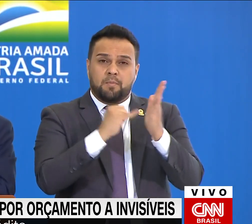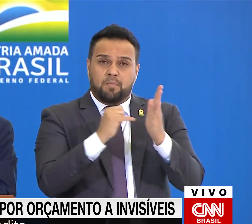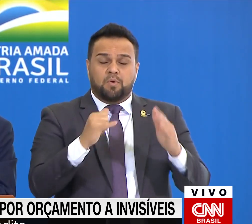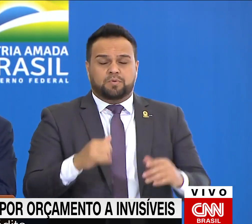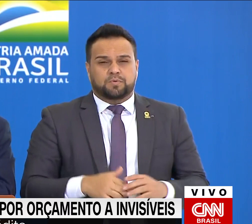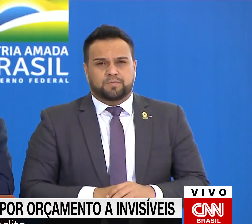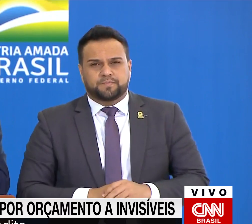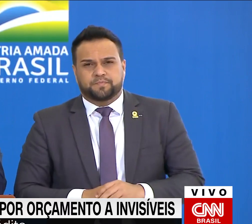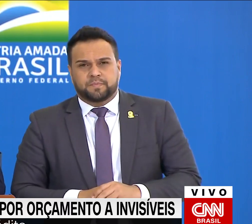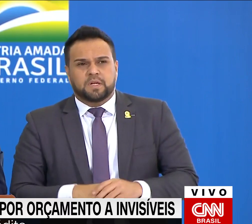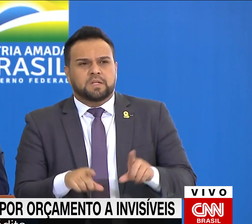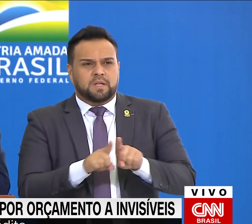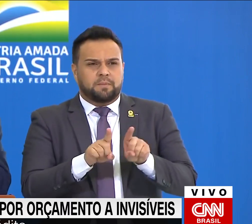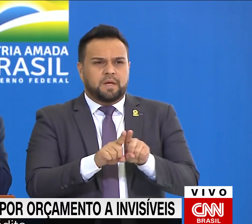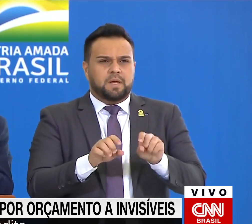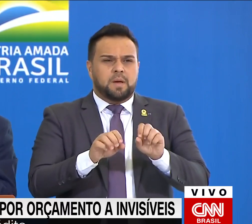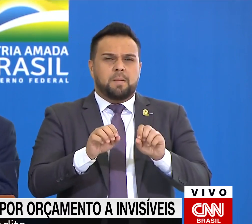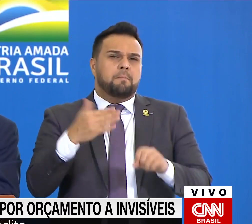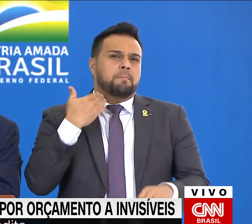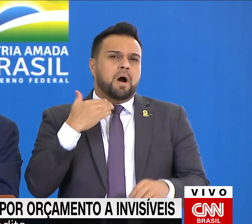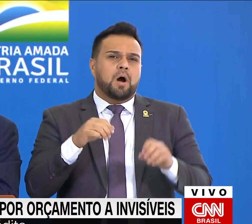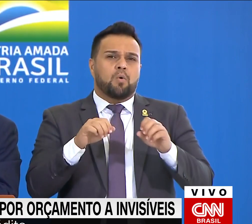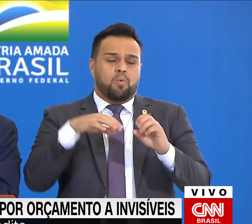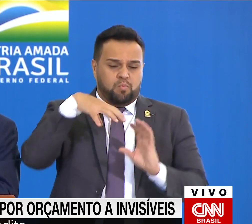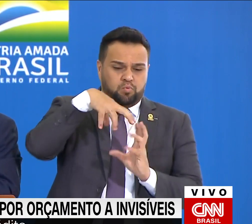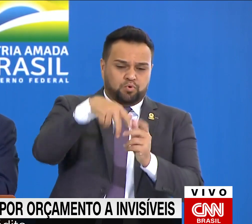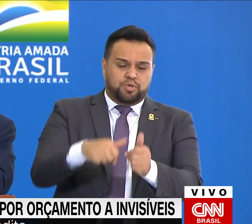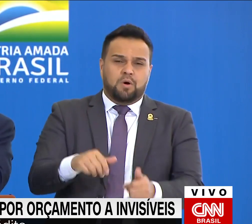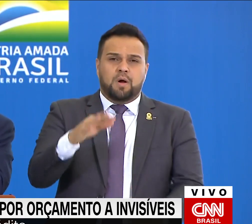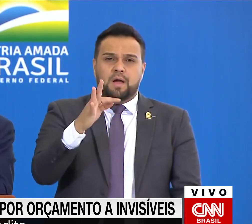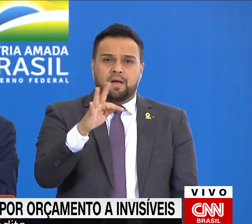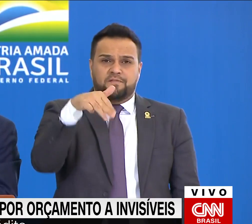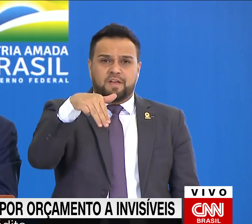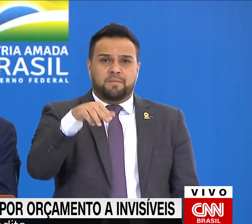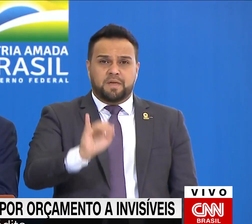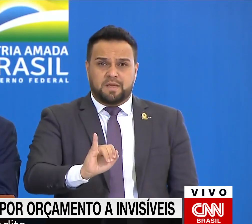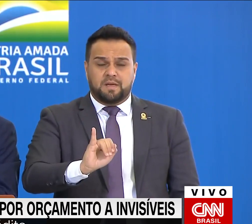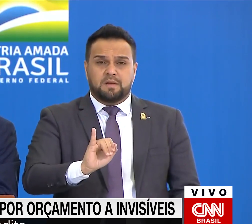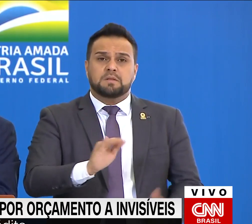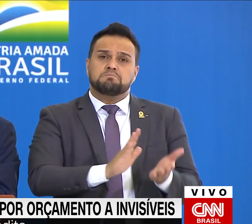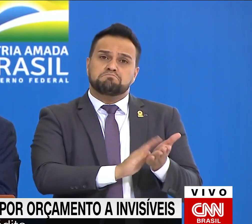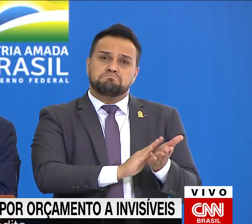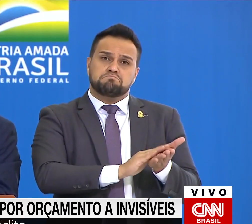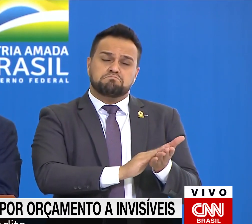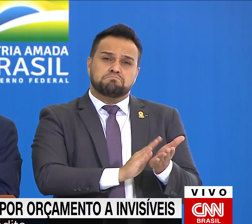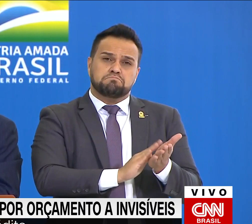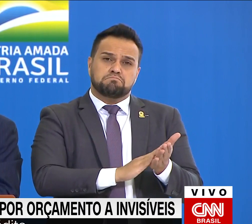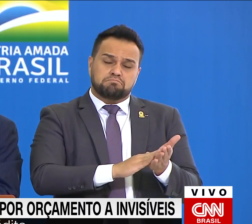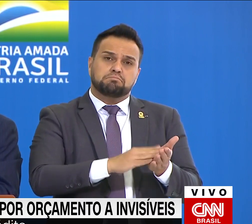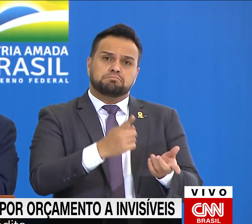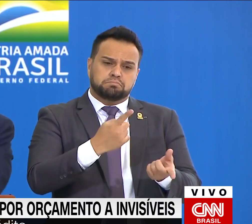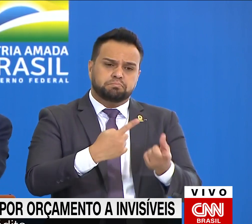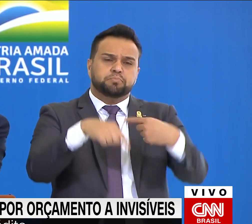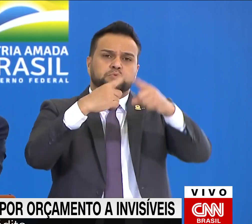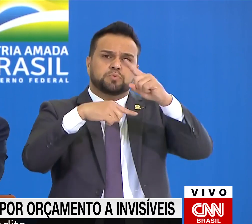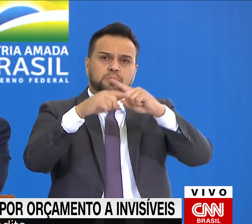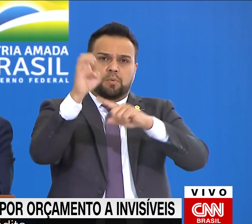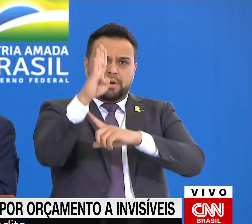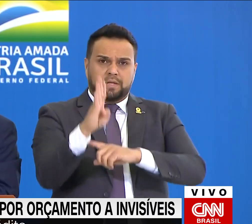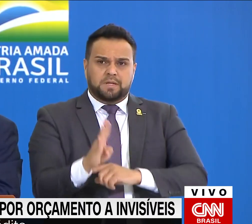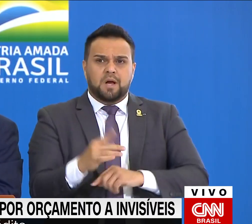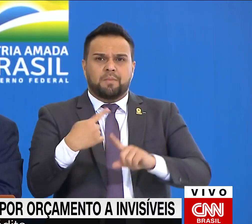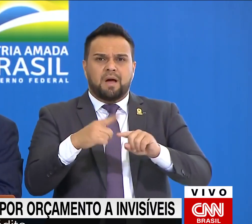organizações internacionais, como Banco Mundial, o FMI, estão elogiando o desempenho brasileiro durante a crise. Enquanto somos